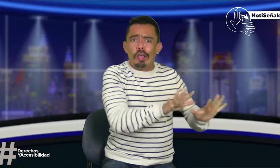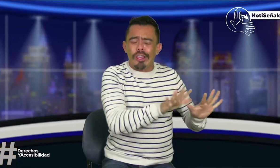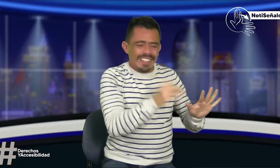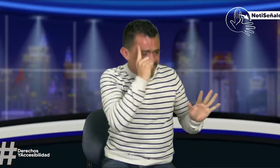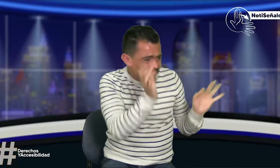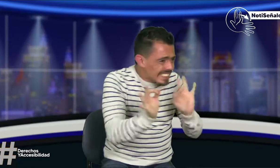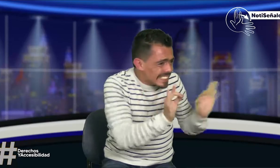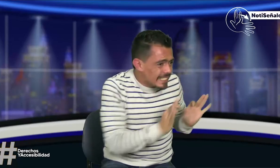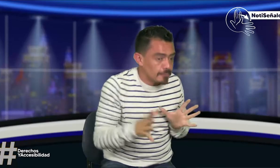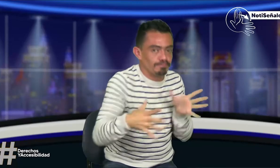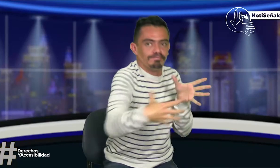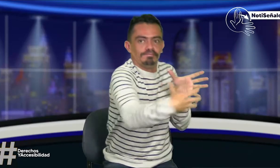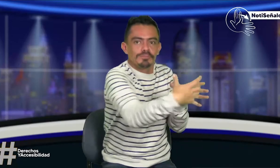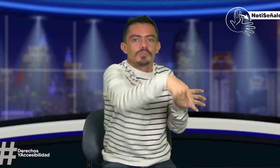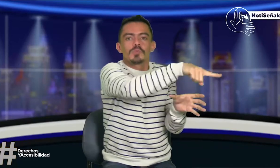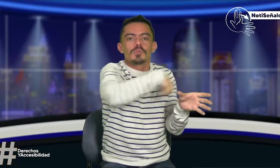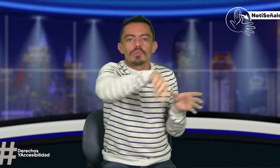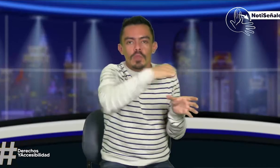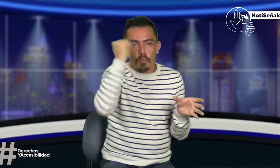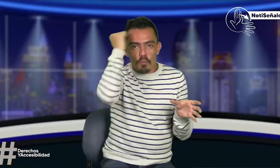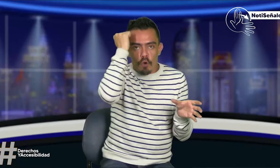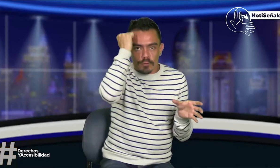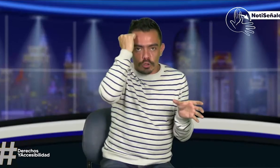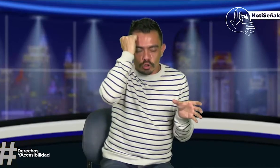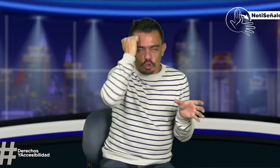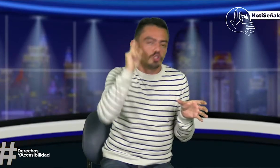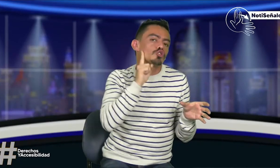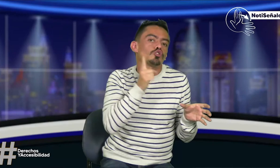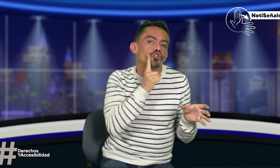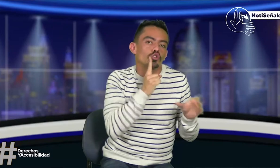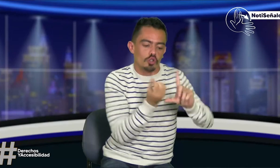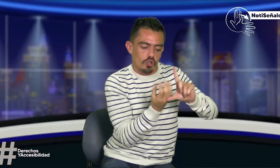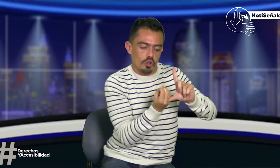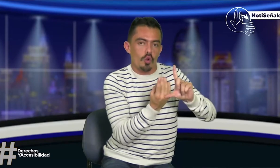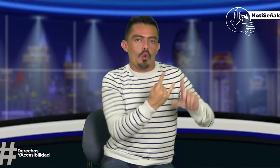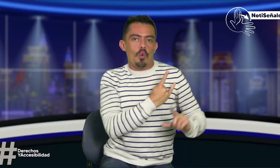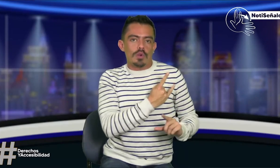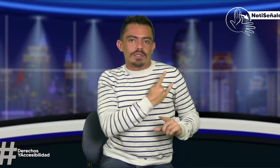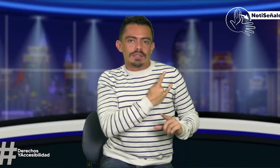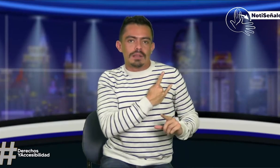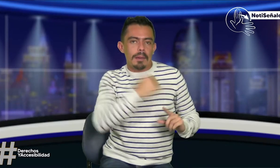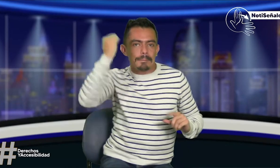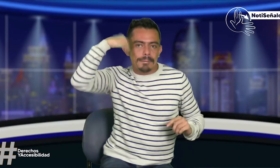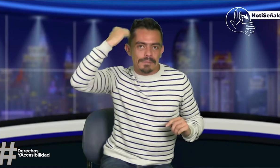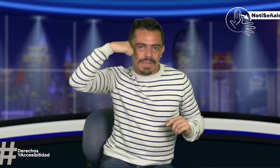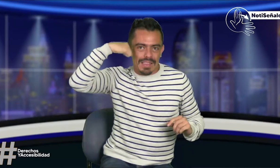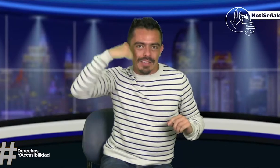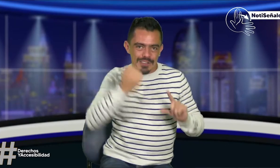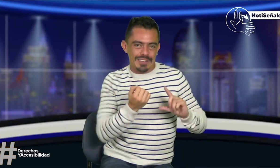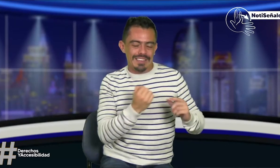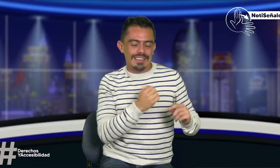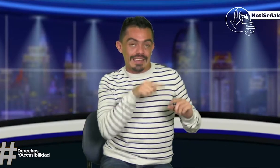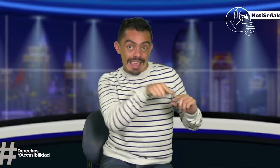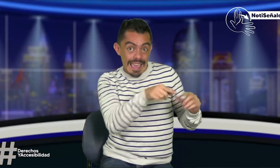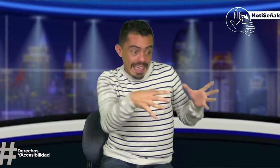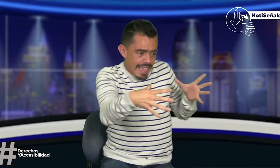Listo. Para la licencia de conducción hubo un plantón, pero para la educación, ¿cómo se puede hacer? Licenciados en educación,